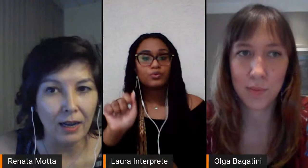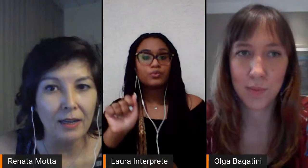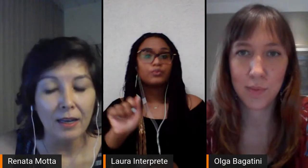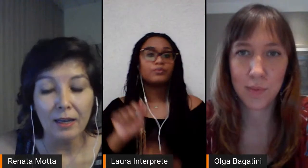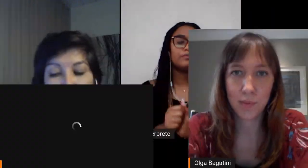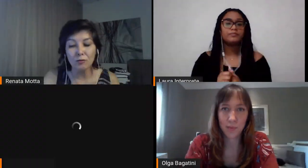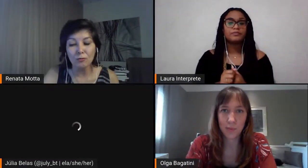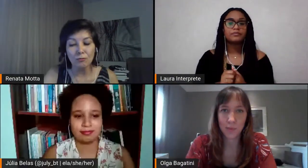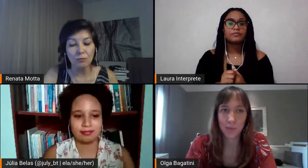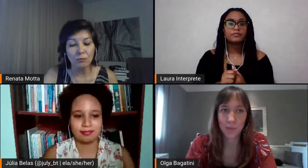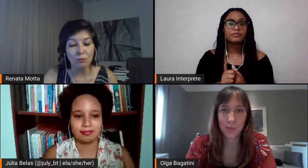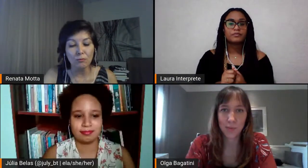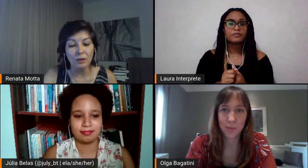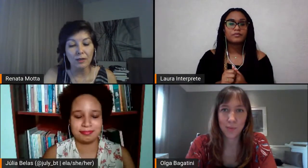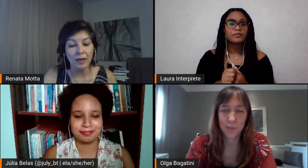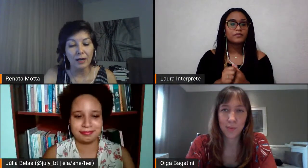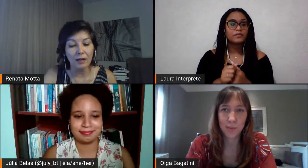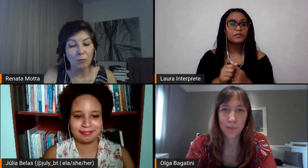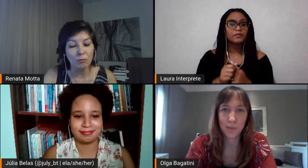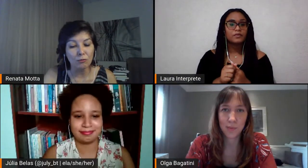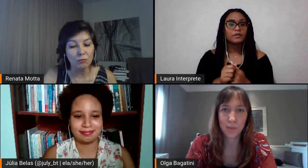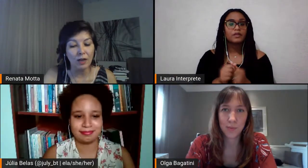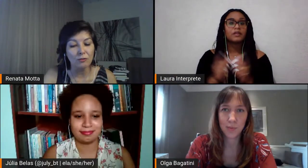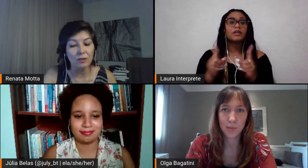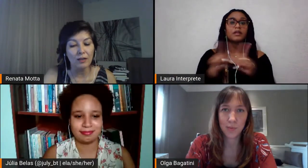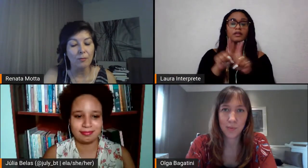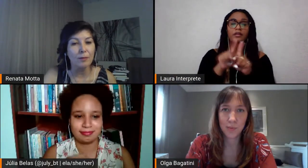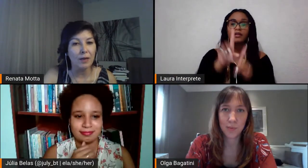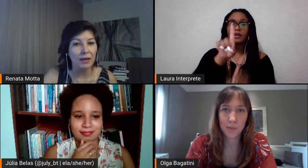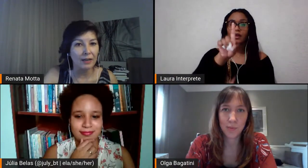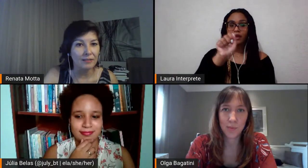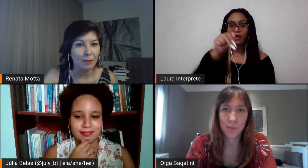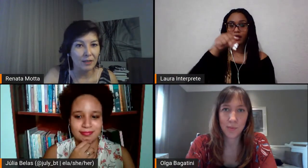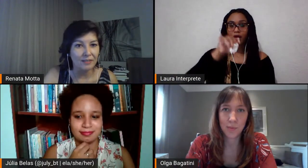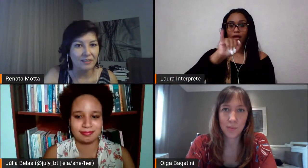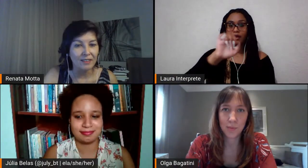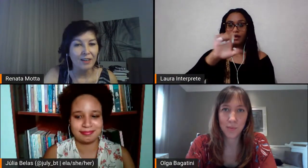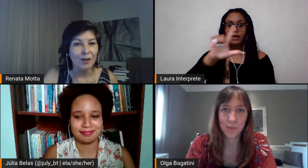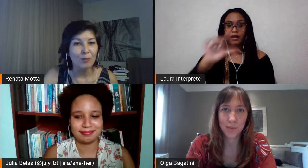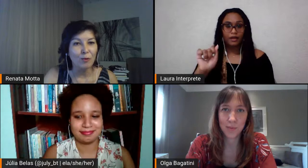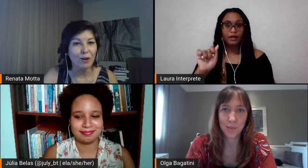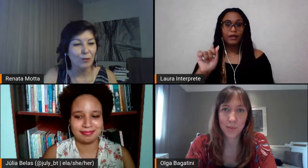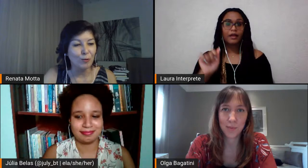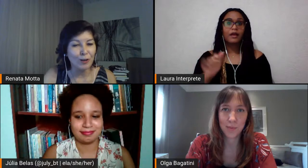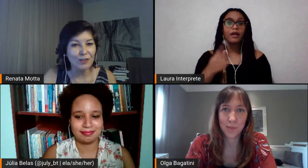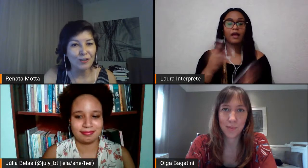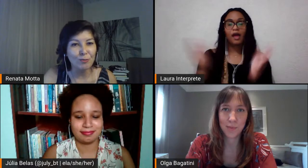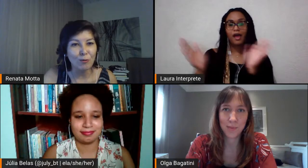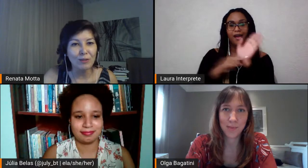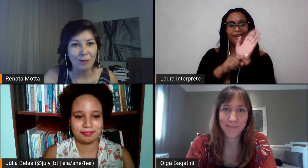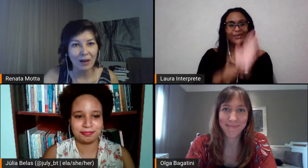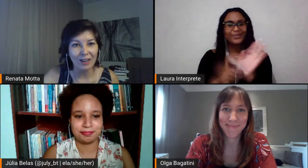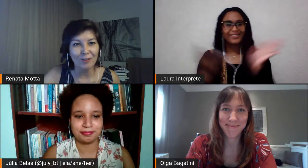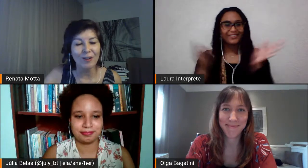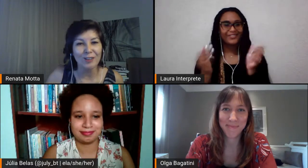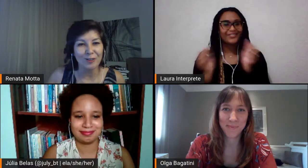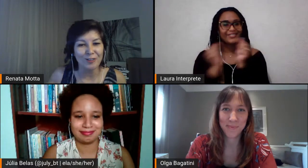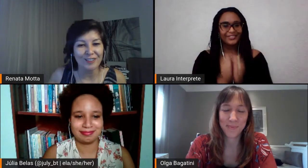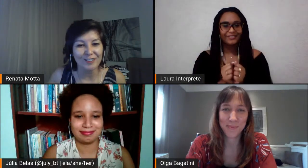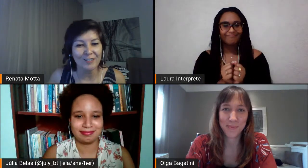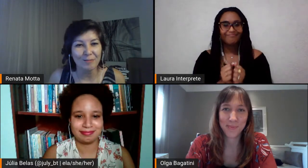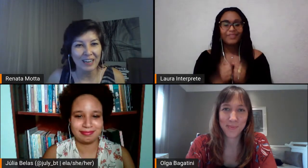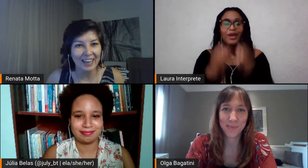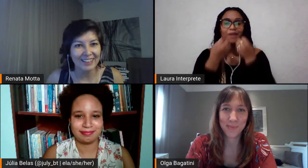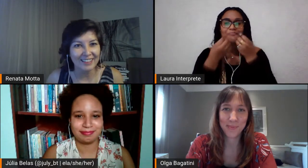Alumni, que junto com Daniela Araújo, ajudaram a preparar esta mesa. Boa noite, bom trabalho